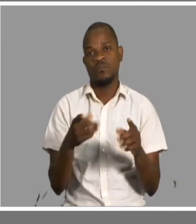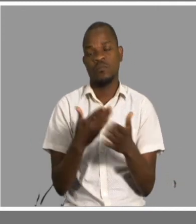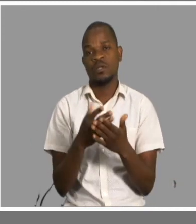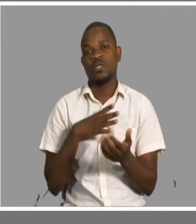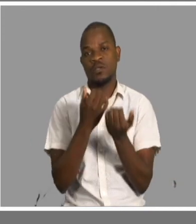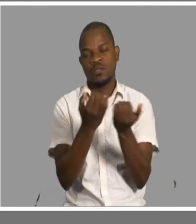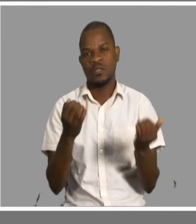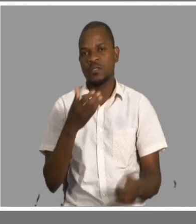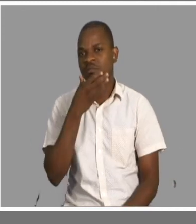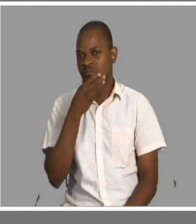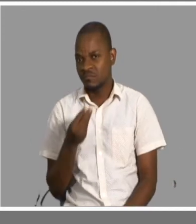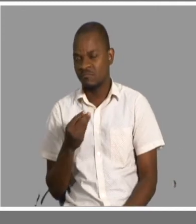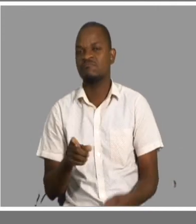nós temos as crianças de sexo feminino.